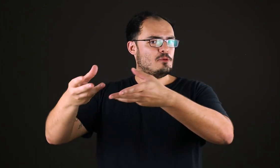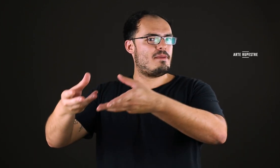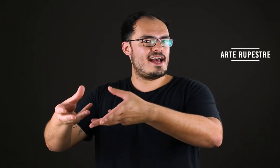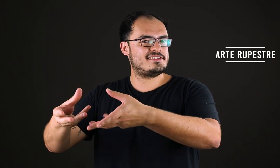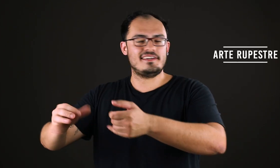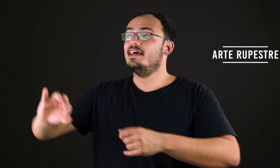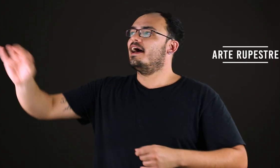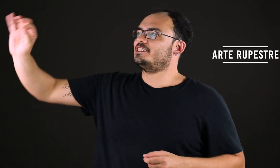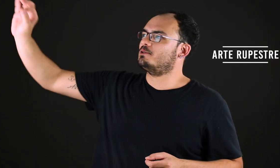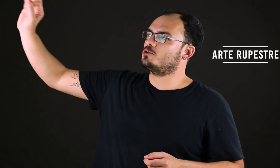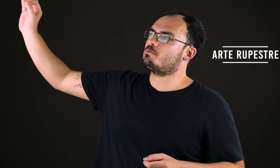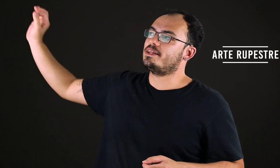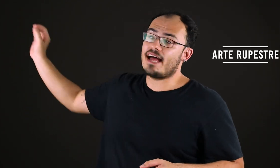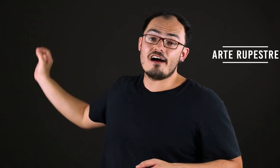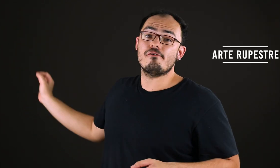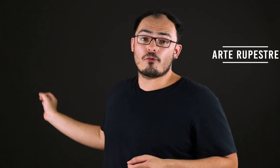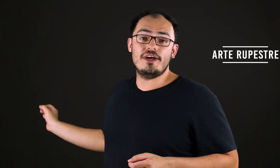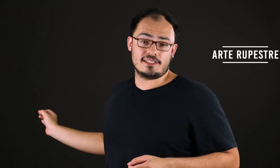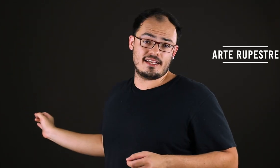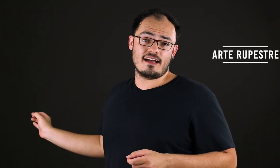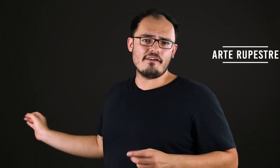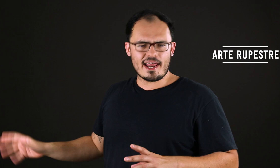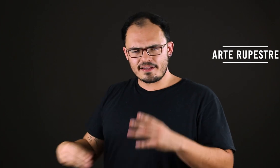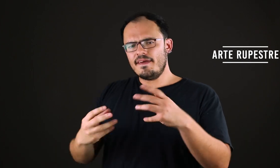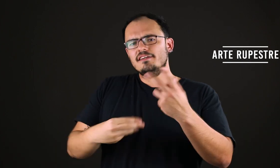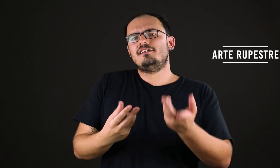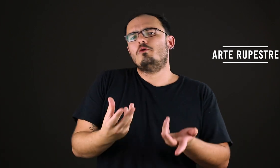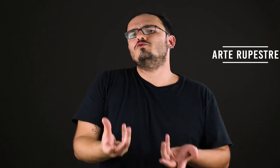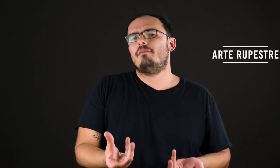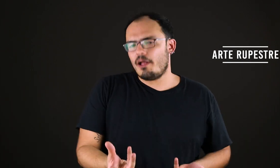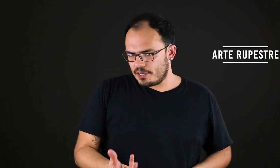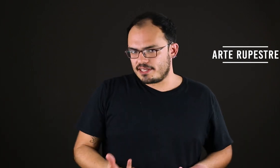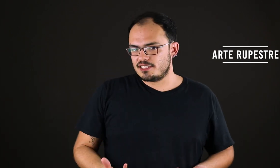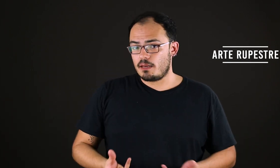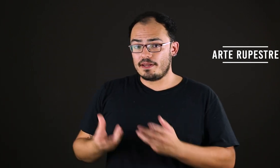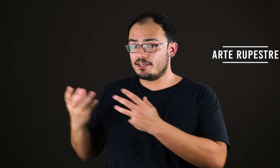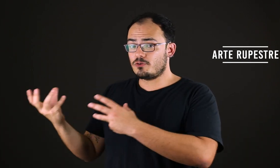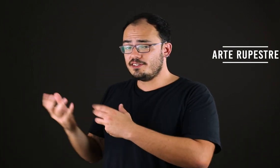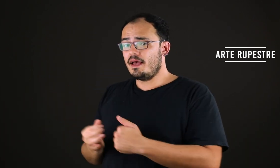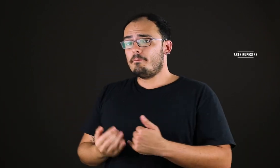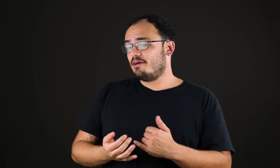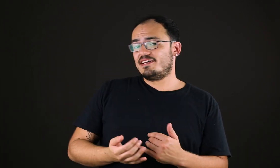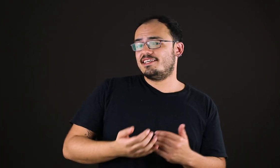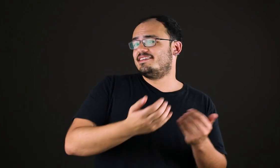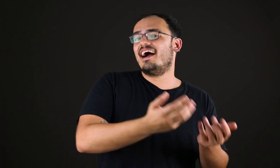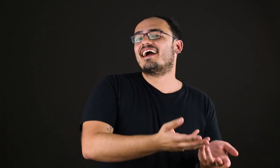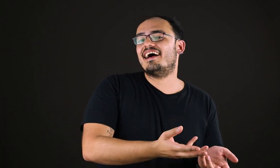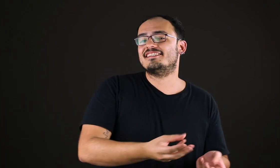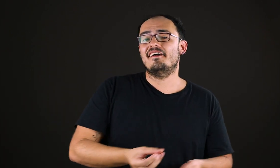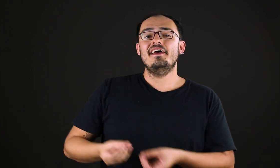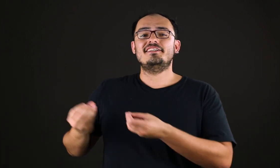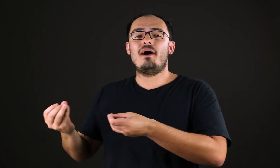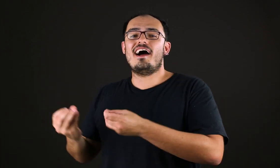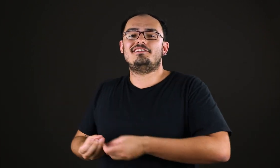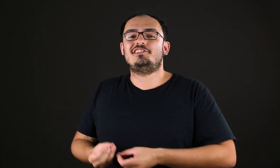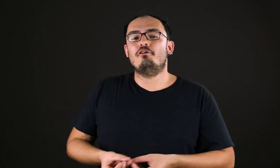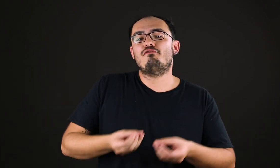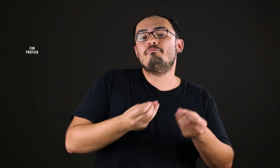rupestre, as pessoas pintavam coisas na caverna, segundo a maioria das interpretações, para facilitar a caça. Então a arte tinha um fim